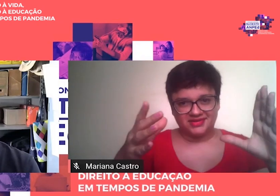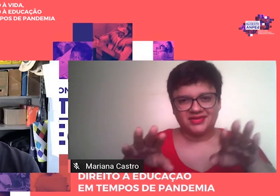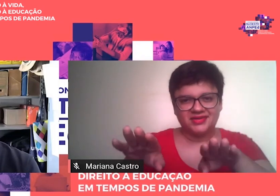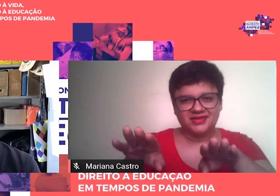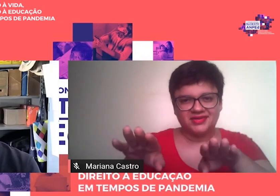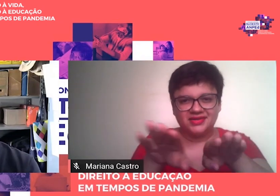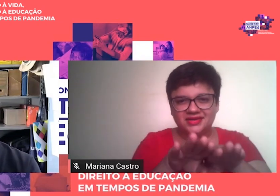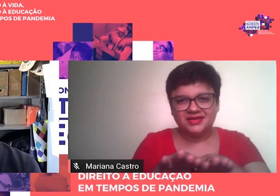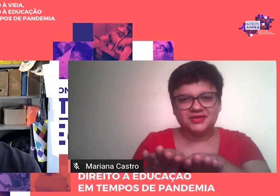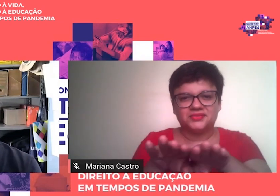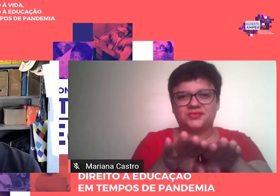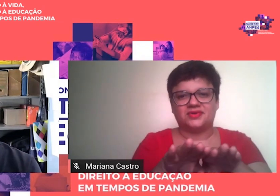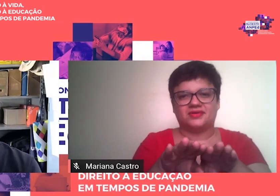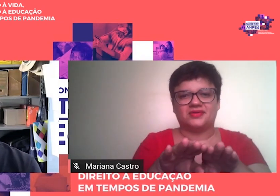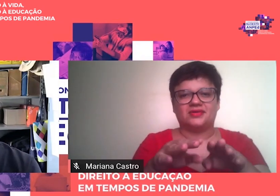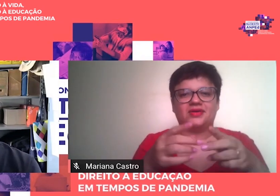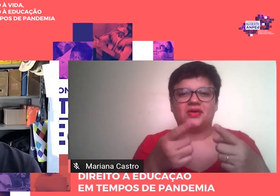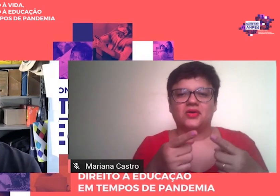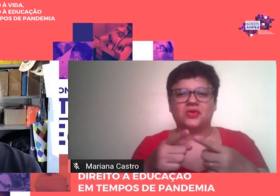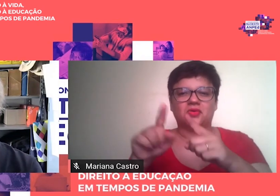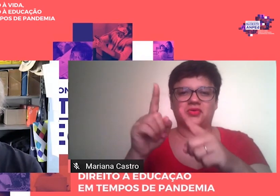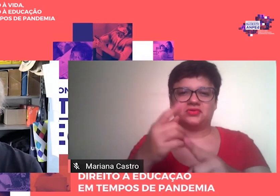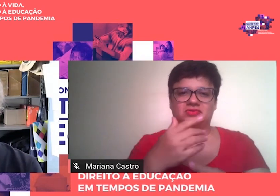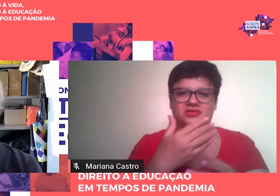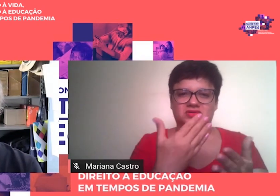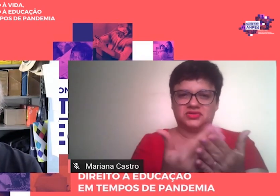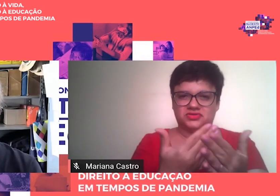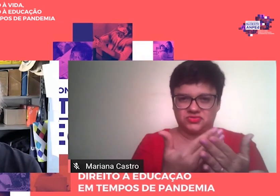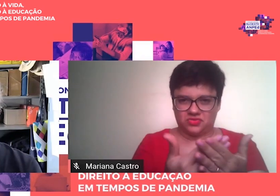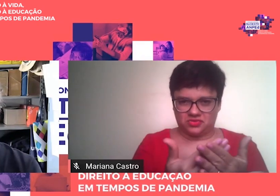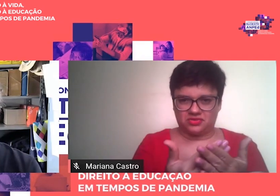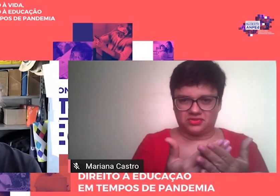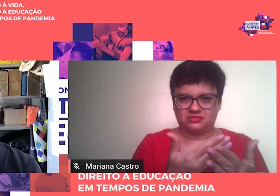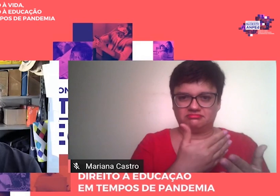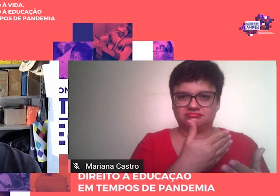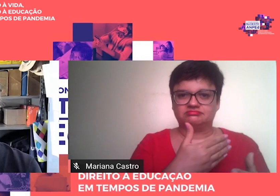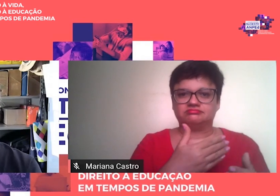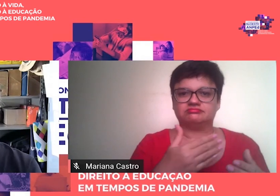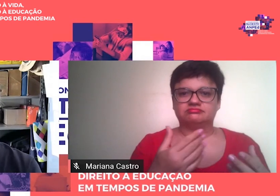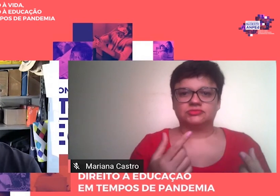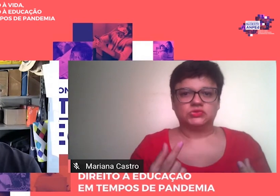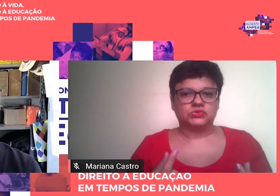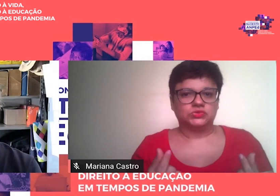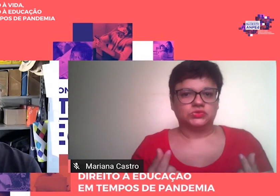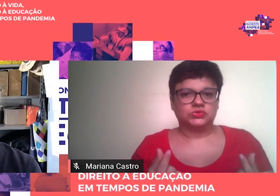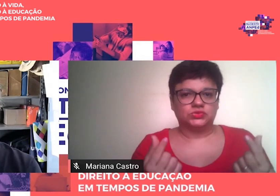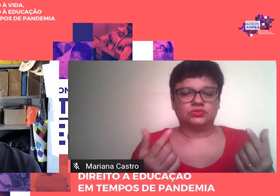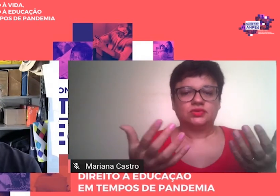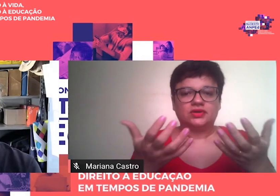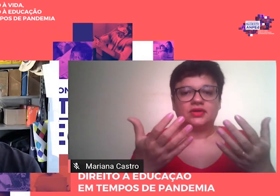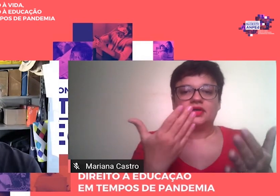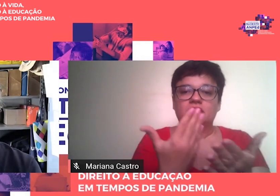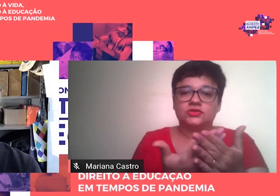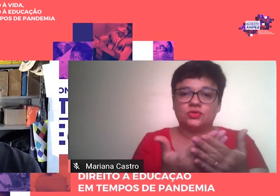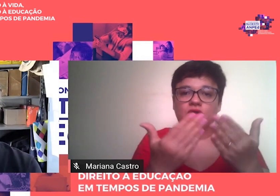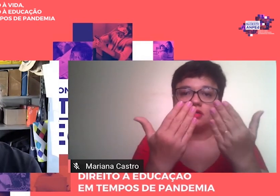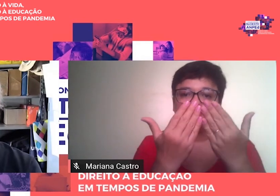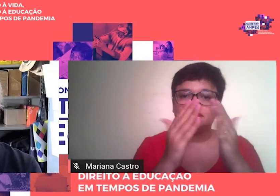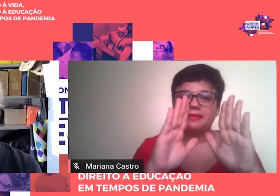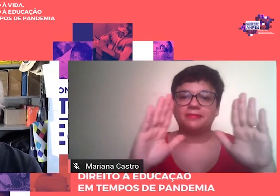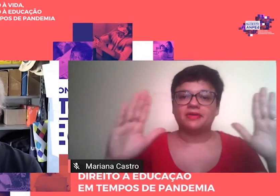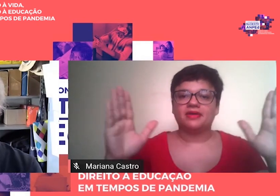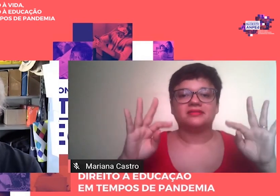anti-escola pública, isto é, estatal, instituição que pretendia descartar por ser supostamente